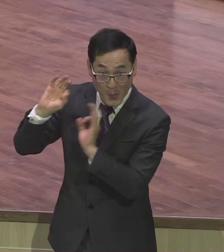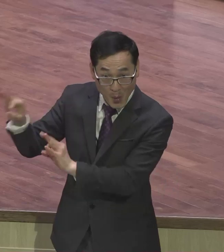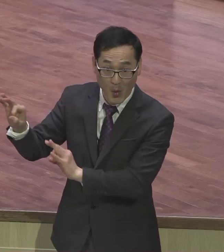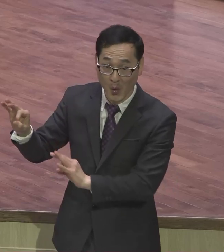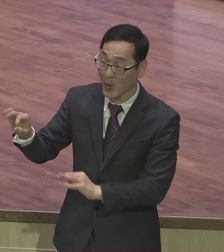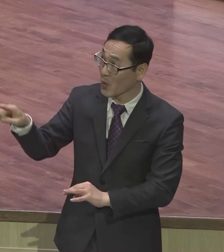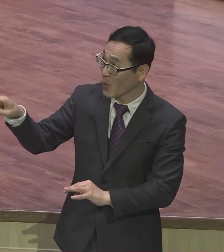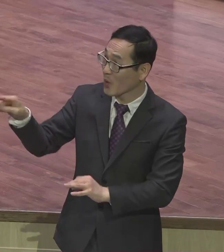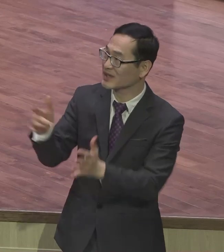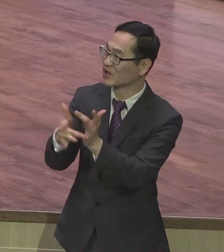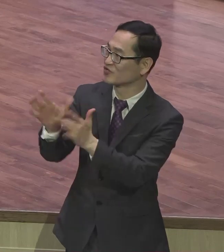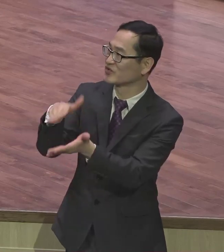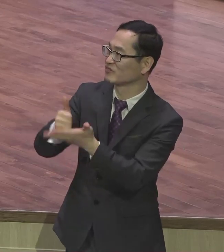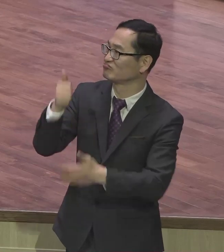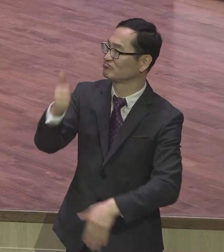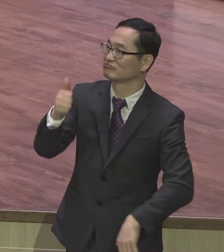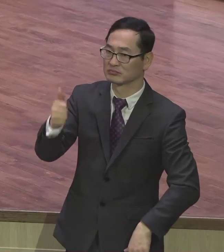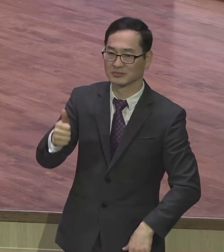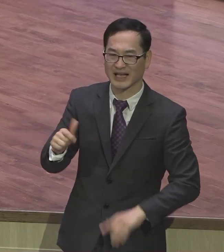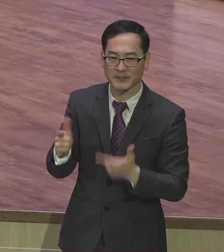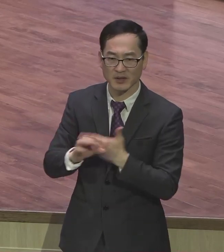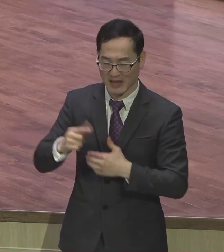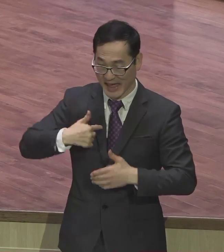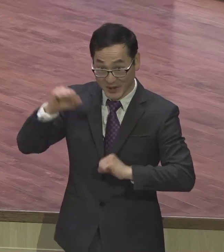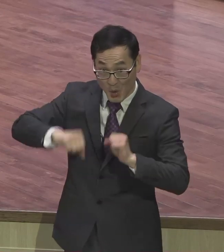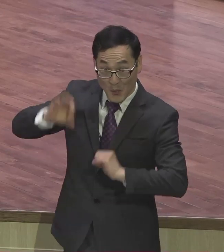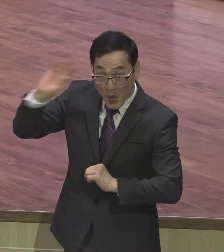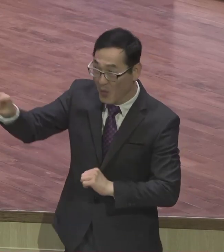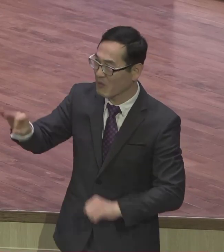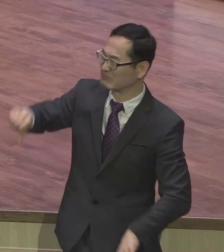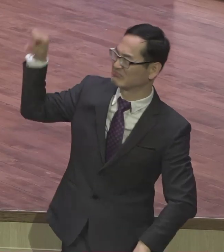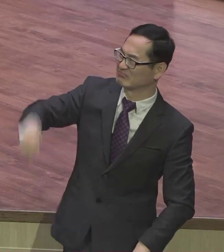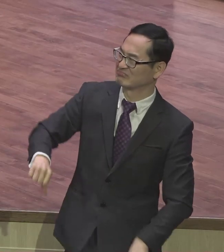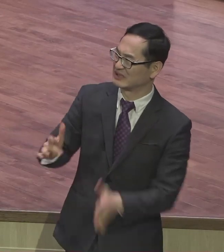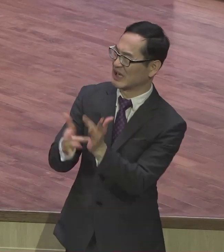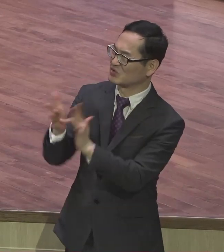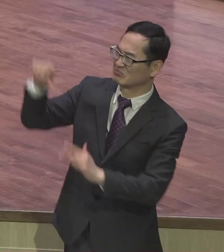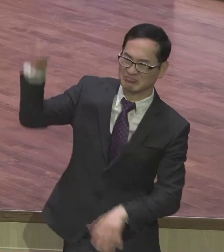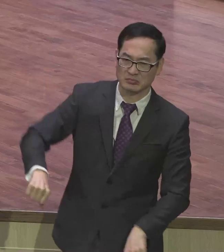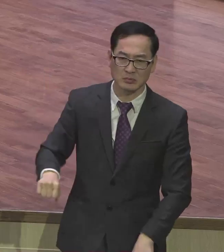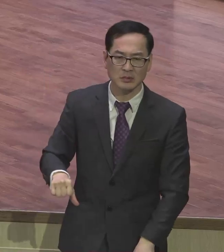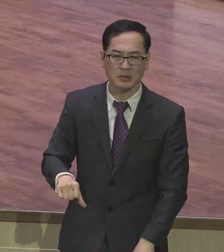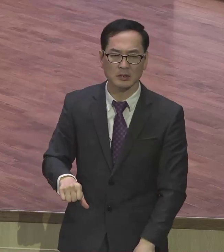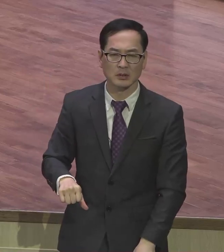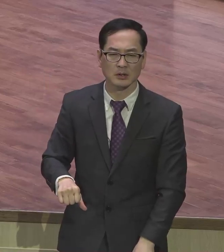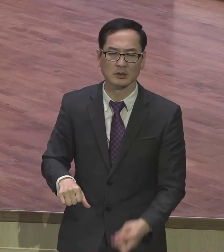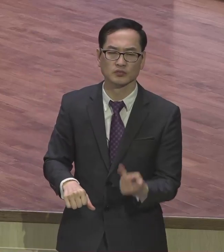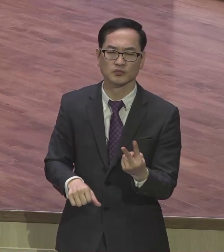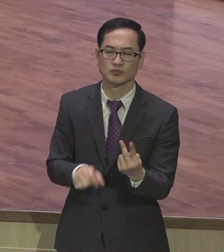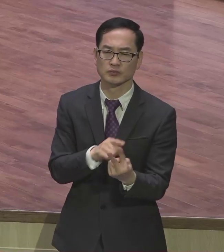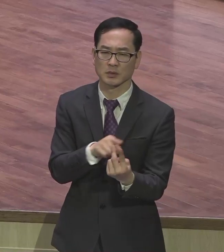이 모든 연출을 통해서 그리스도를 연출하는 극장이라니까 여러분들이